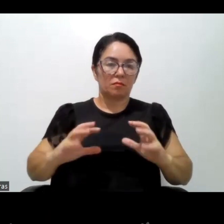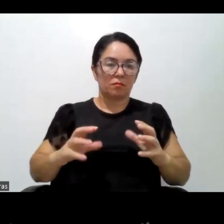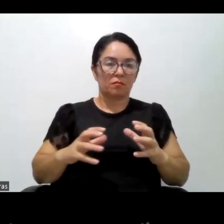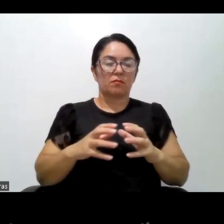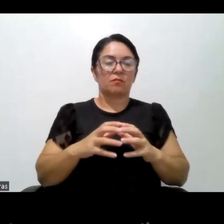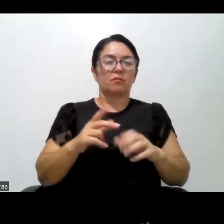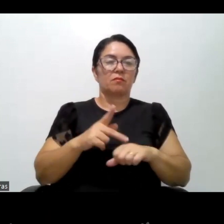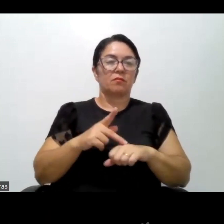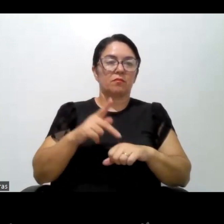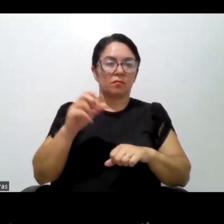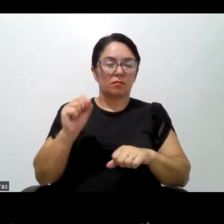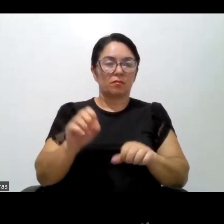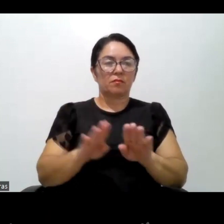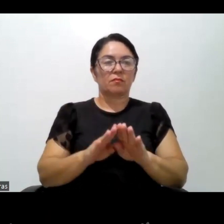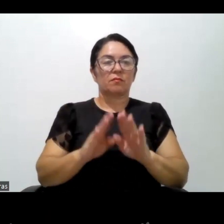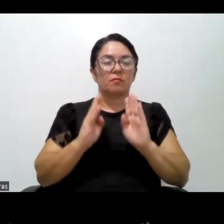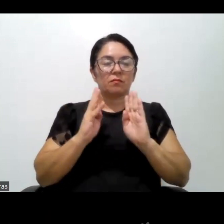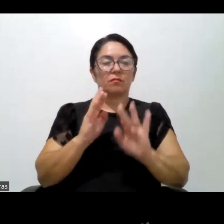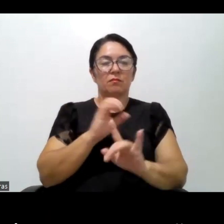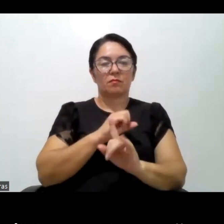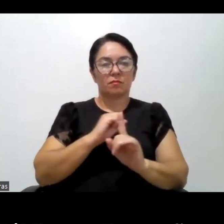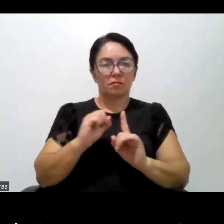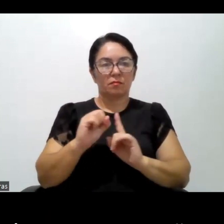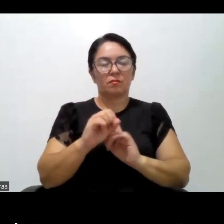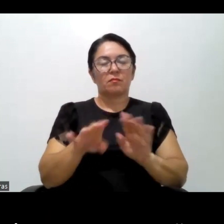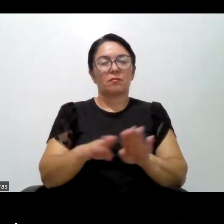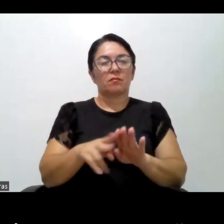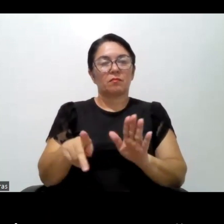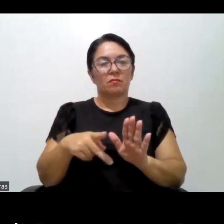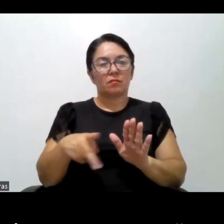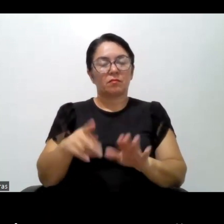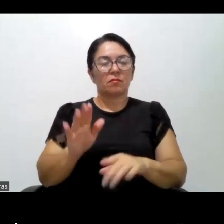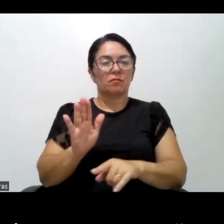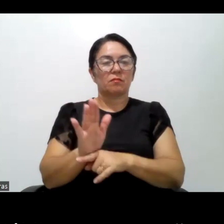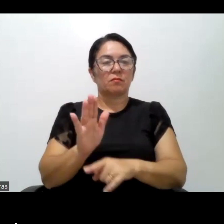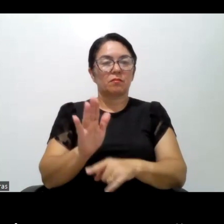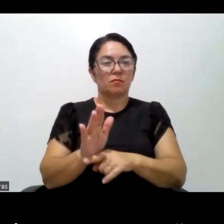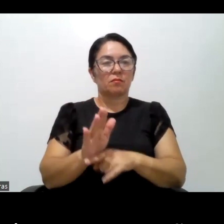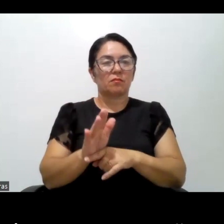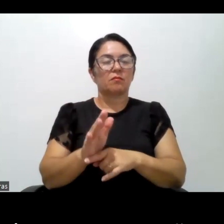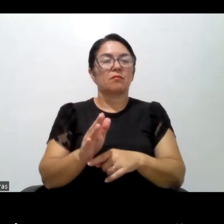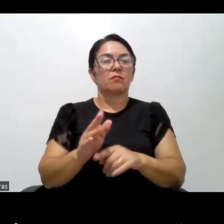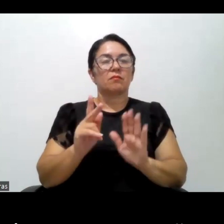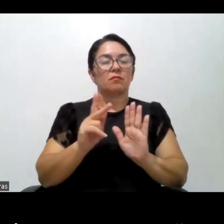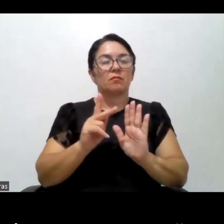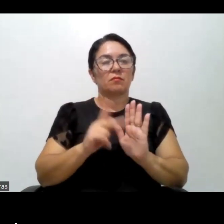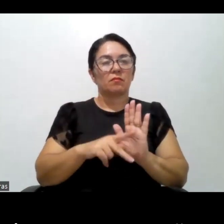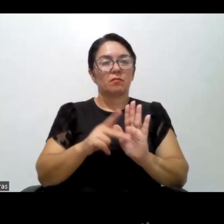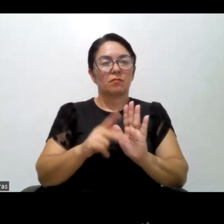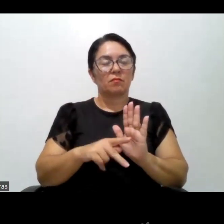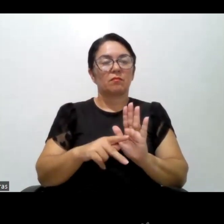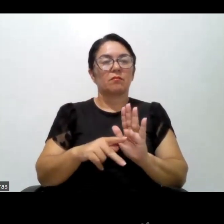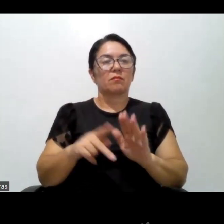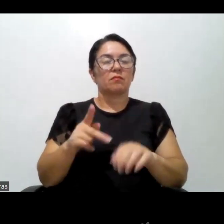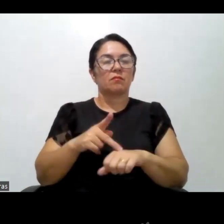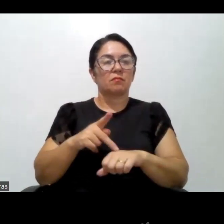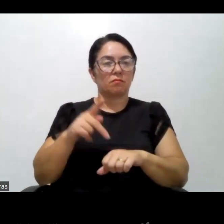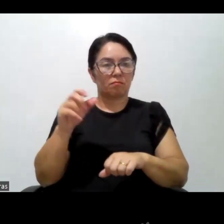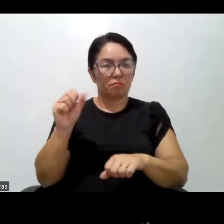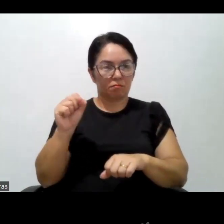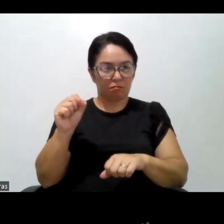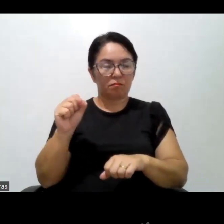e professor colaborador do Programa de Pós-Graduação em Políticas Públicas e Formação Humana,